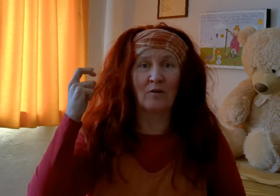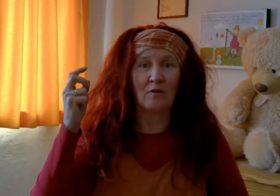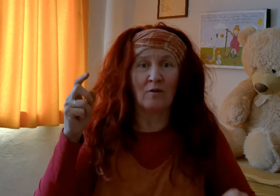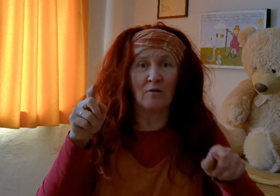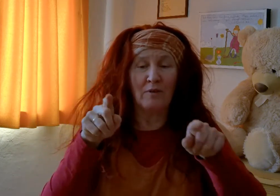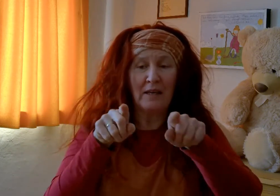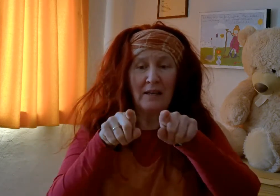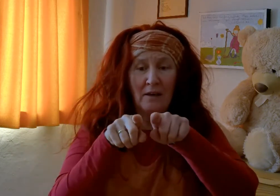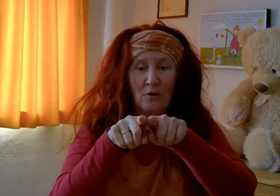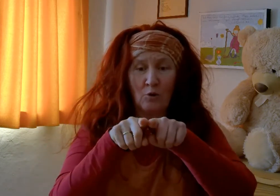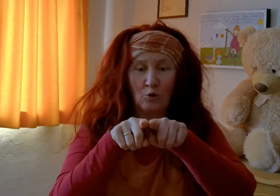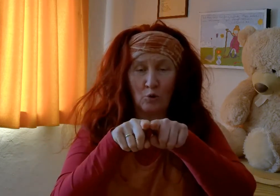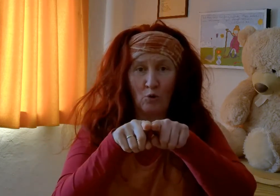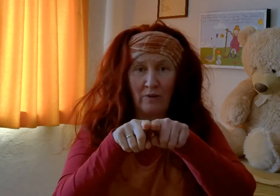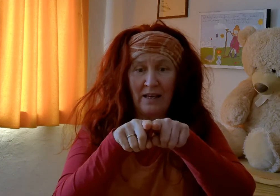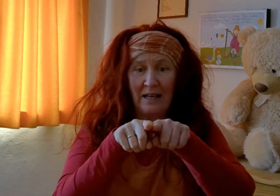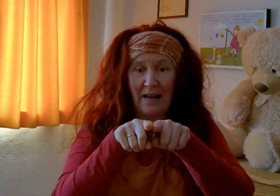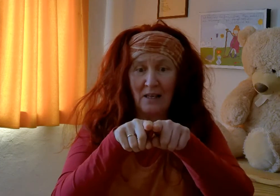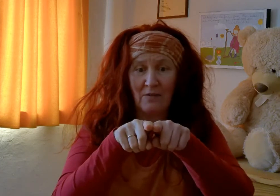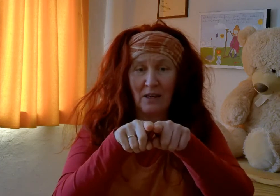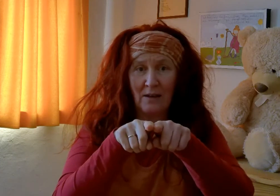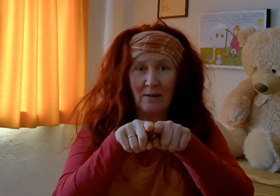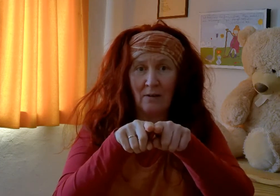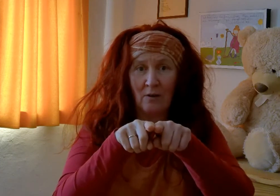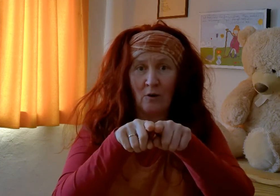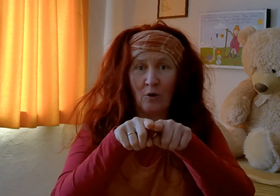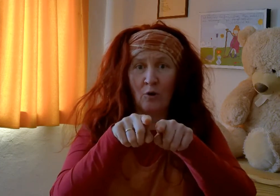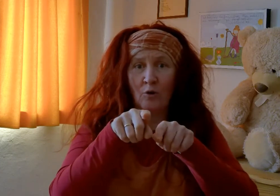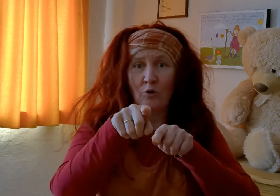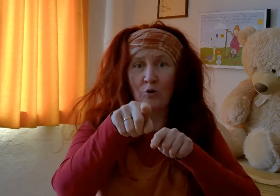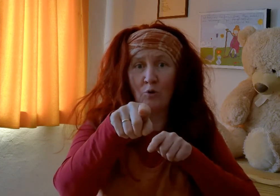wie, so wie, gleich wie, wie du.